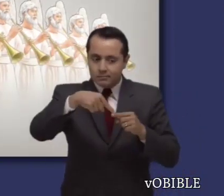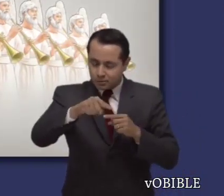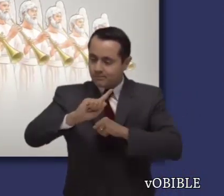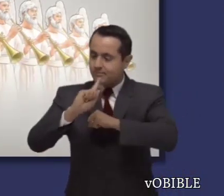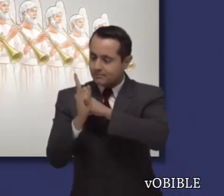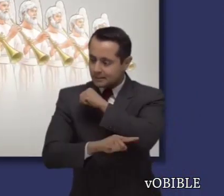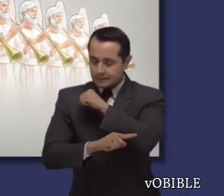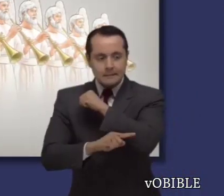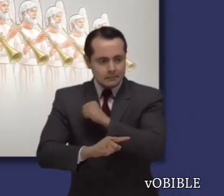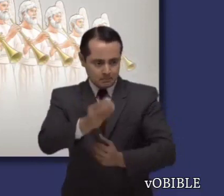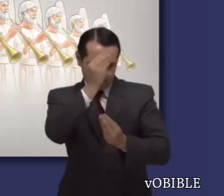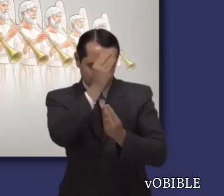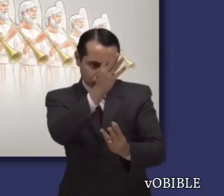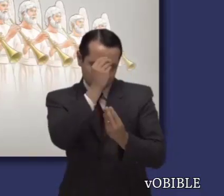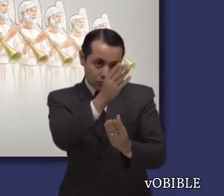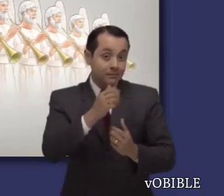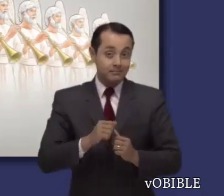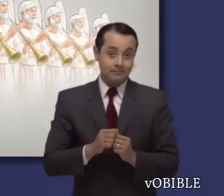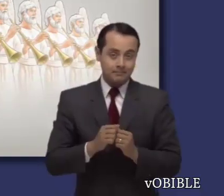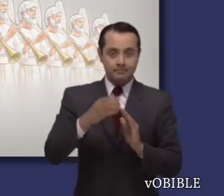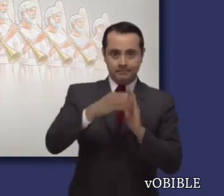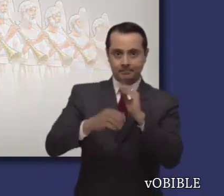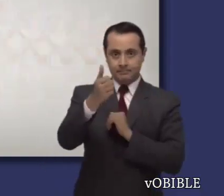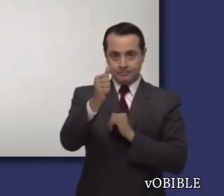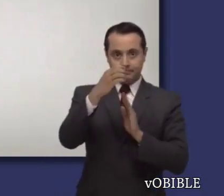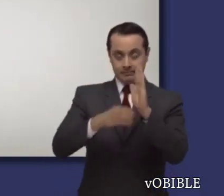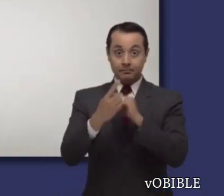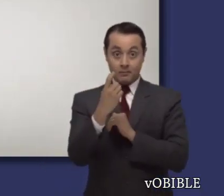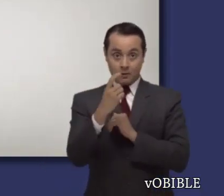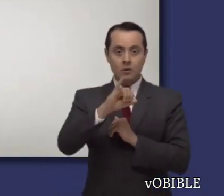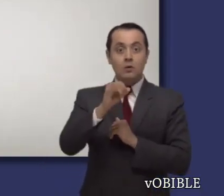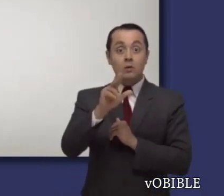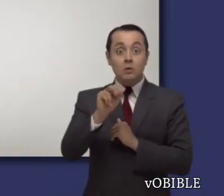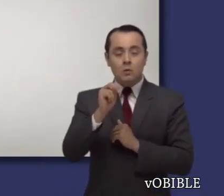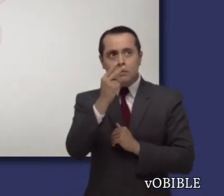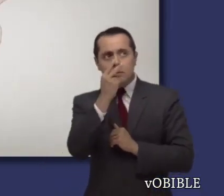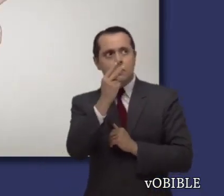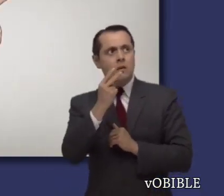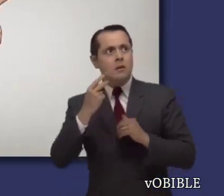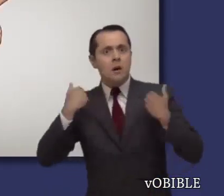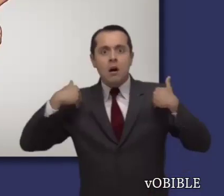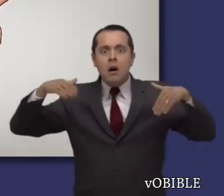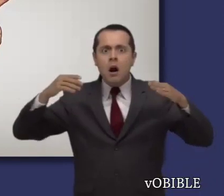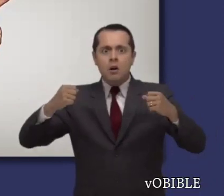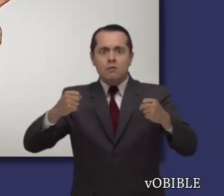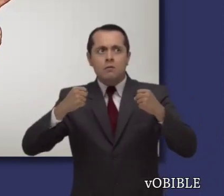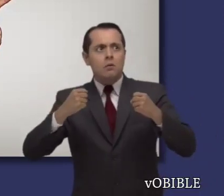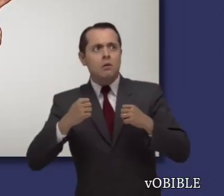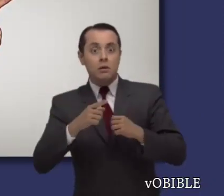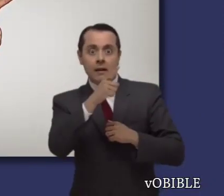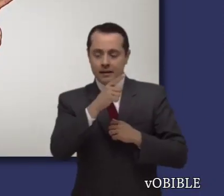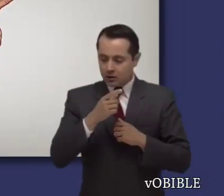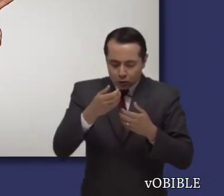anuncia distintos aspectos de la sentencia divina contra la humanidad. En los capítulos 10 y 11 un ángel